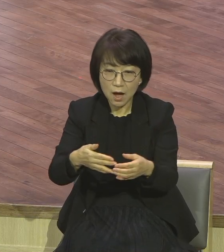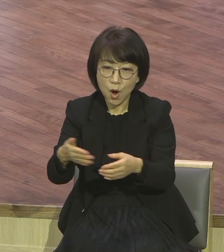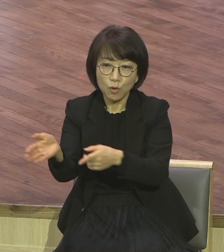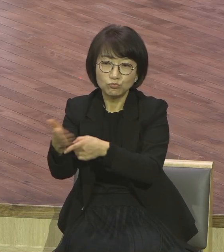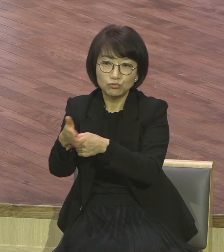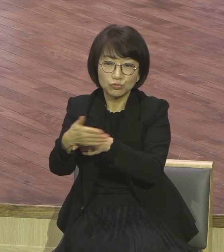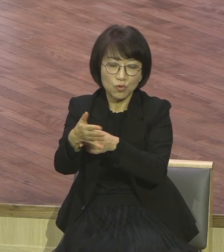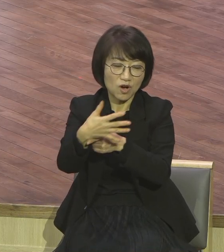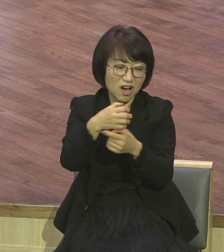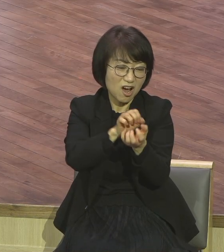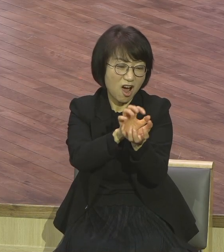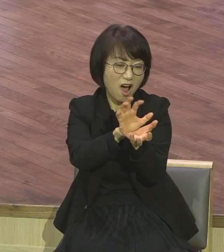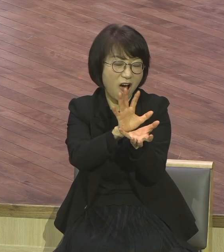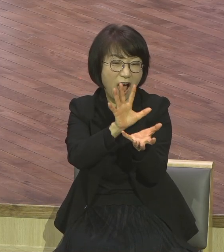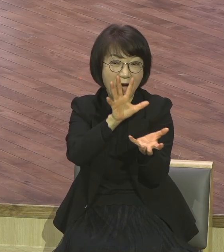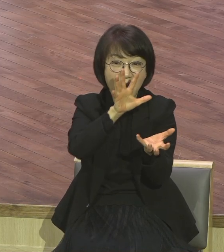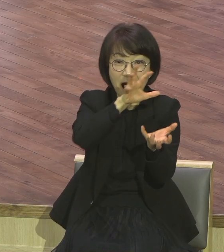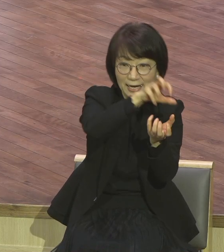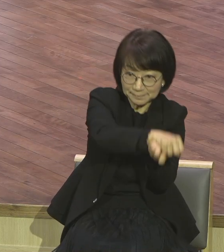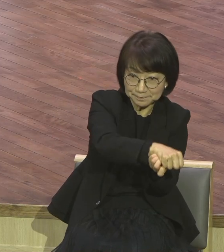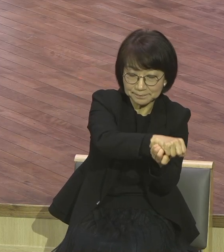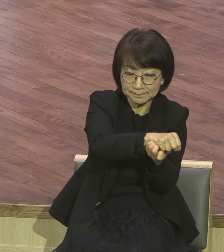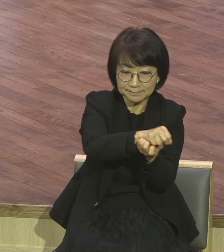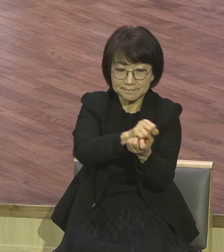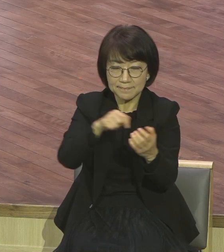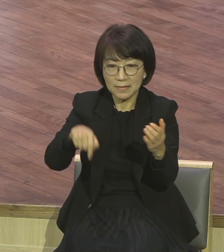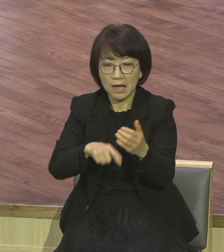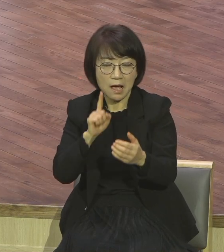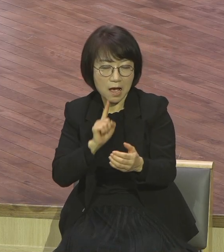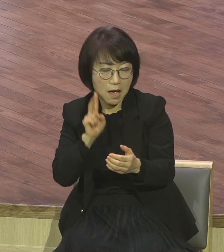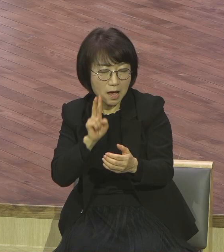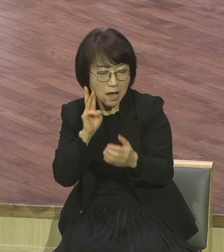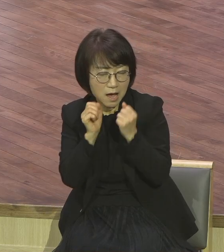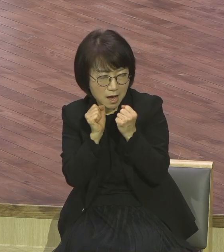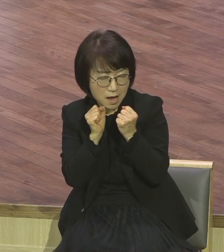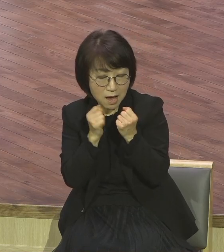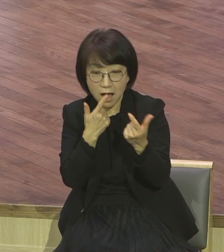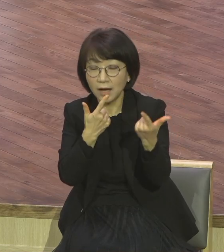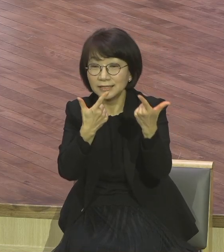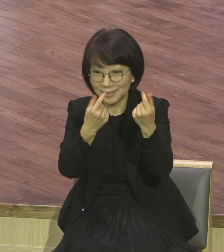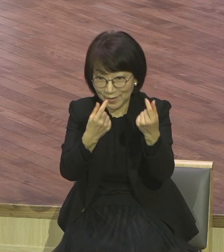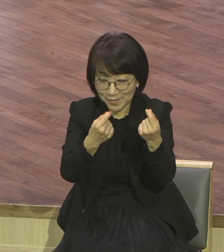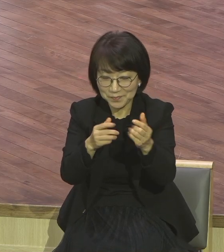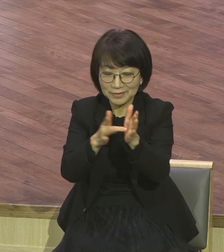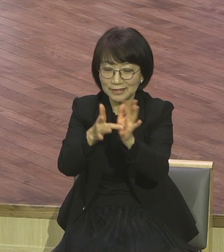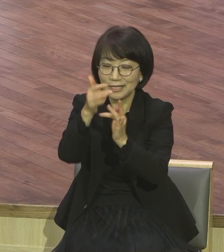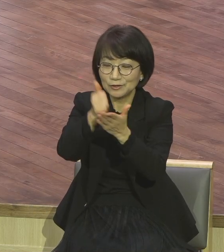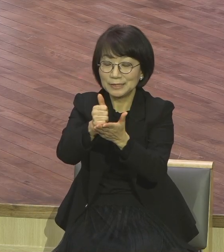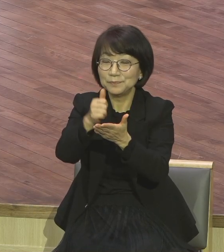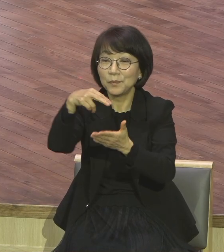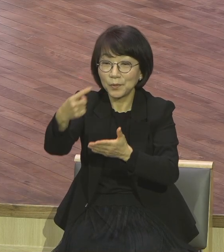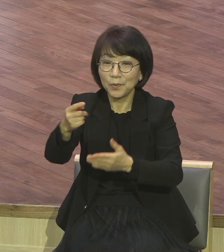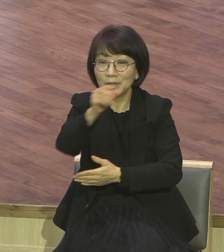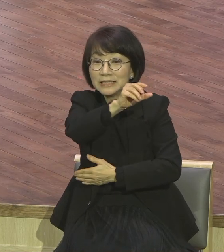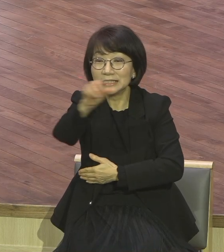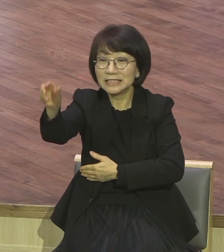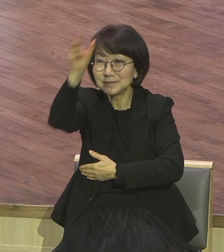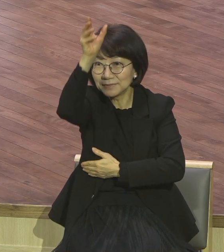이 예수님도 하나님의 뜻을 이루기 위해서 십자에 못 박혀 죽으시고 사흘 동안 땅 속에